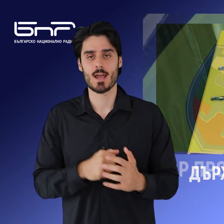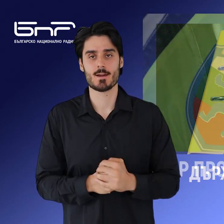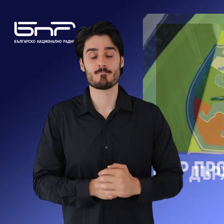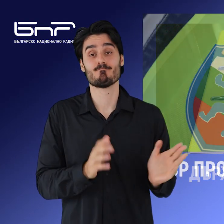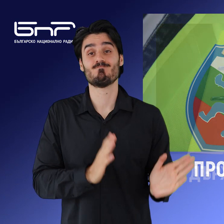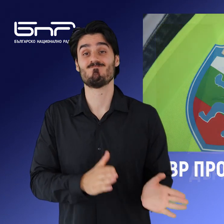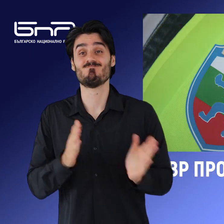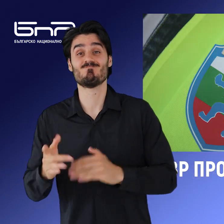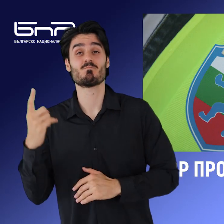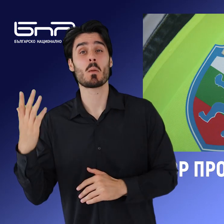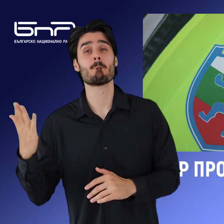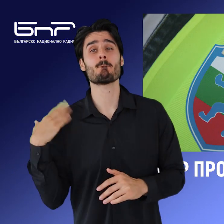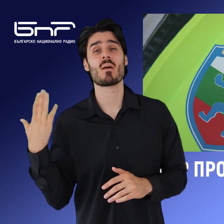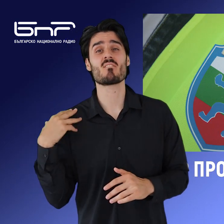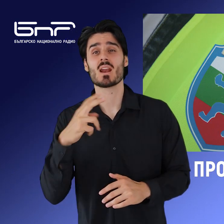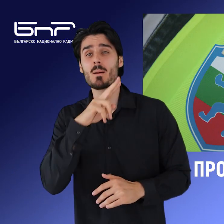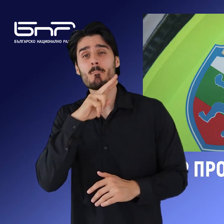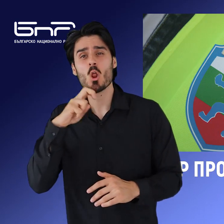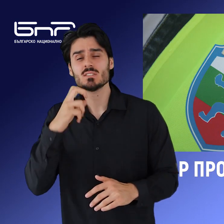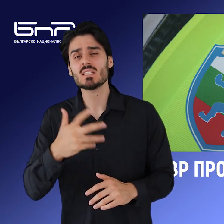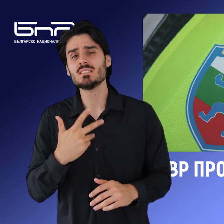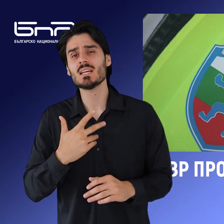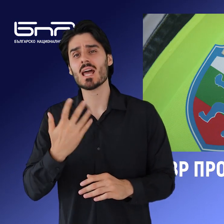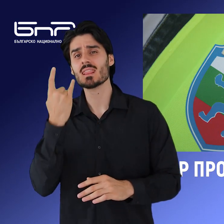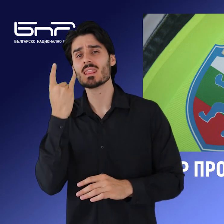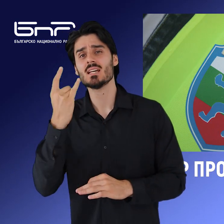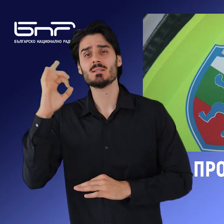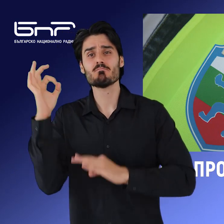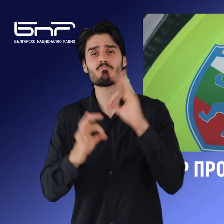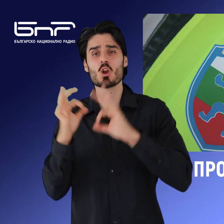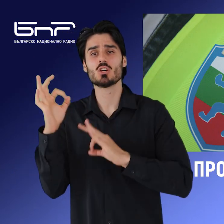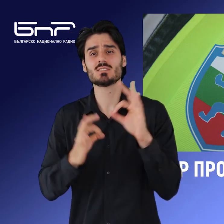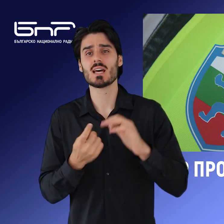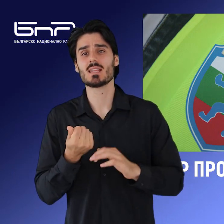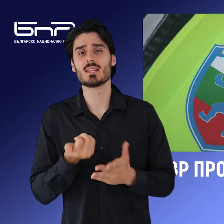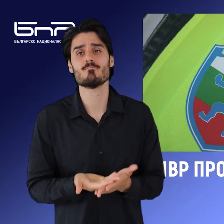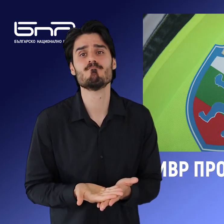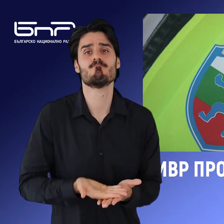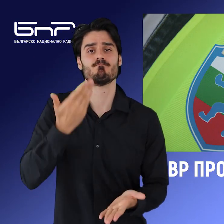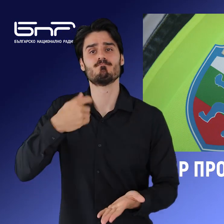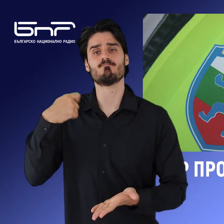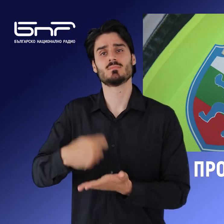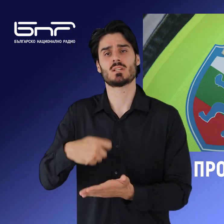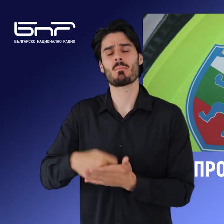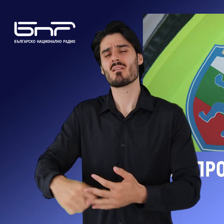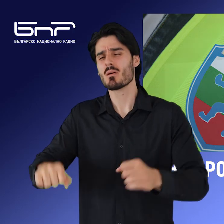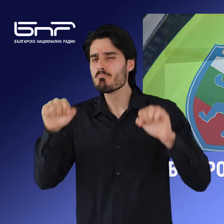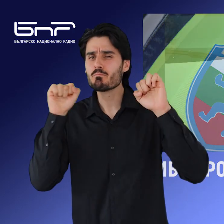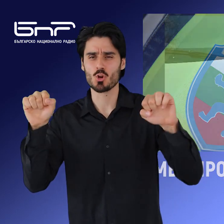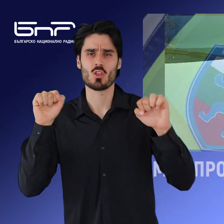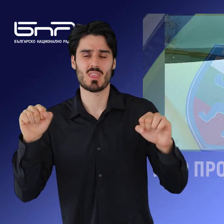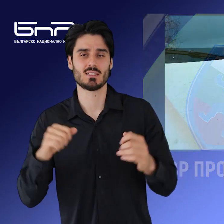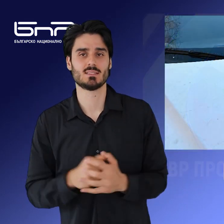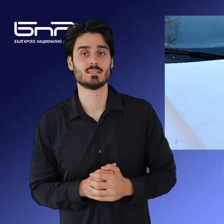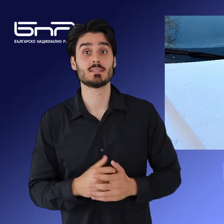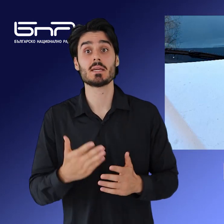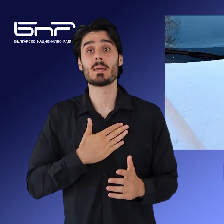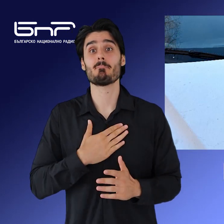Синдикатите в Невере настояват за 10% на увеличение на заплатите в секторе и обявиха протест на готовност. Има загинал и